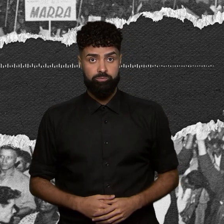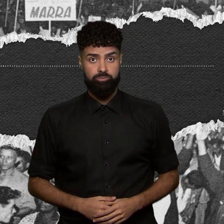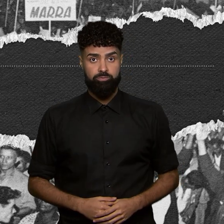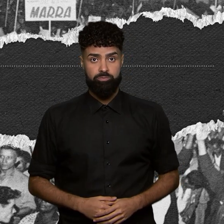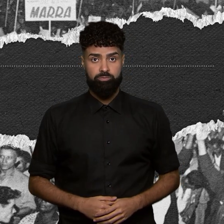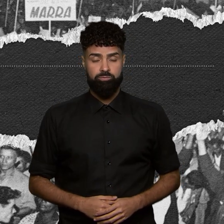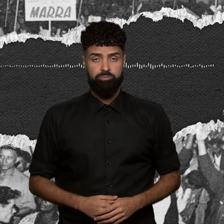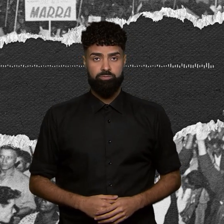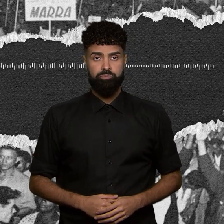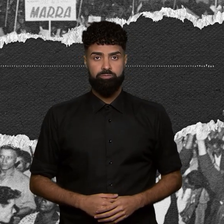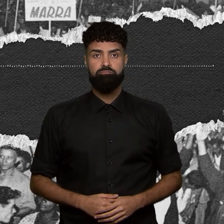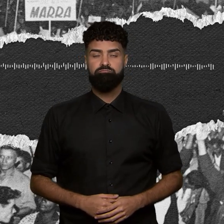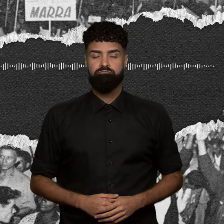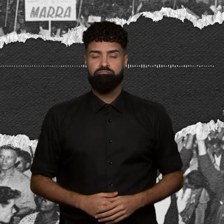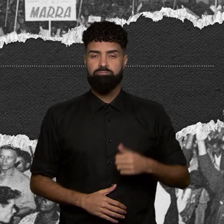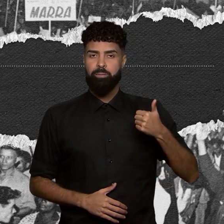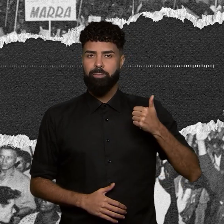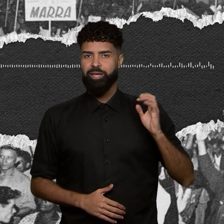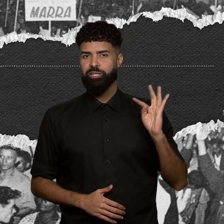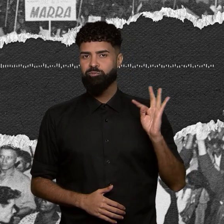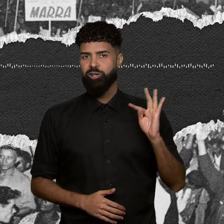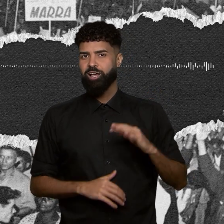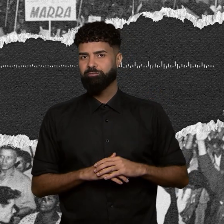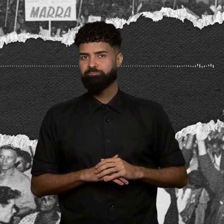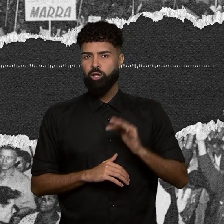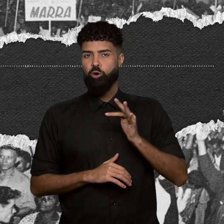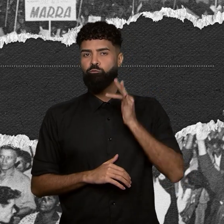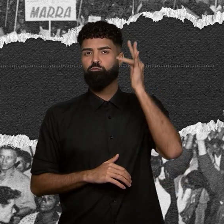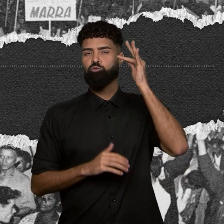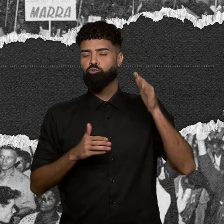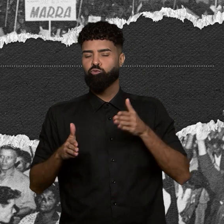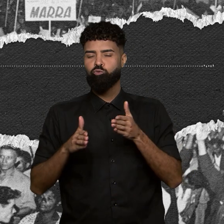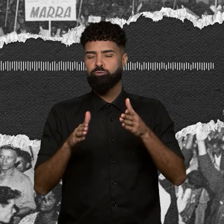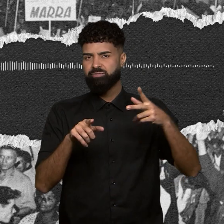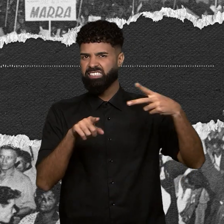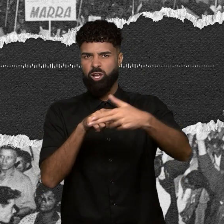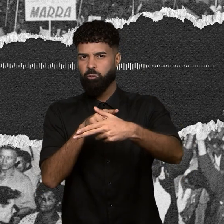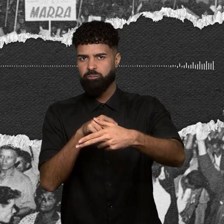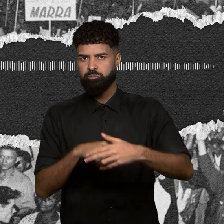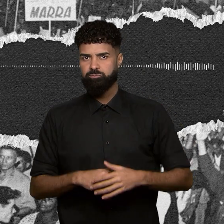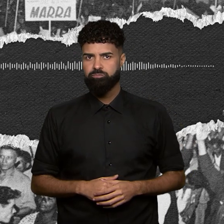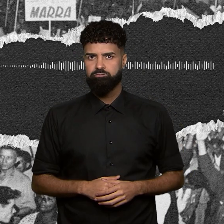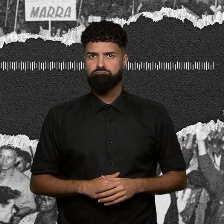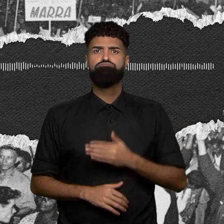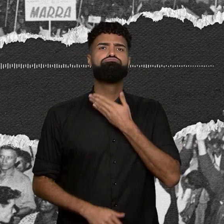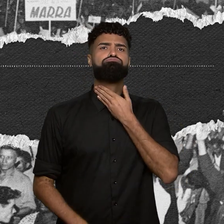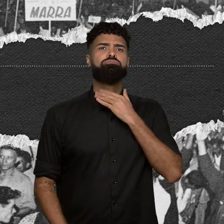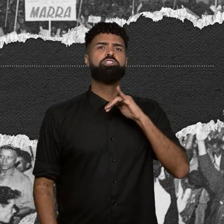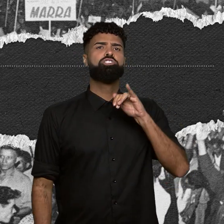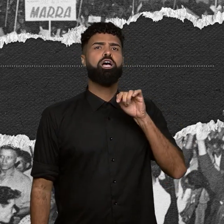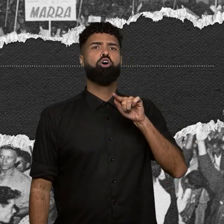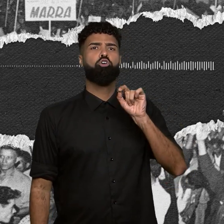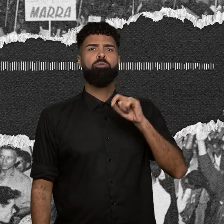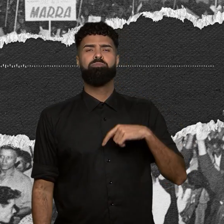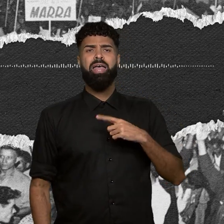Primeira temporada, futuro interrompido. Dentro de poucas horas, outro